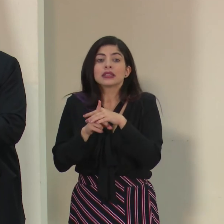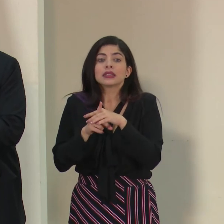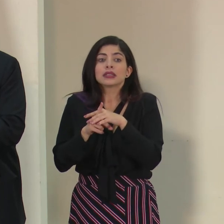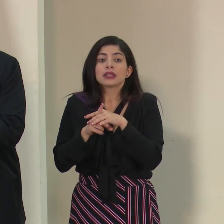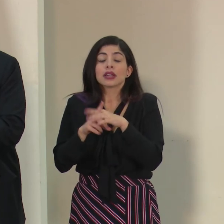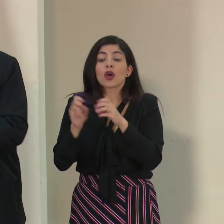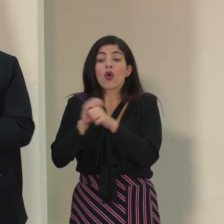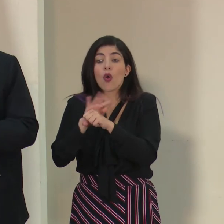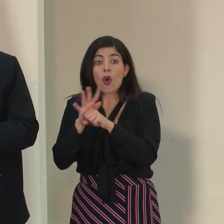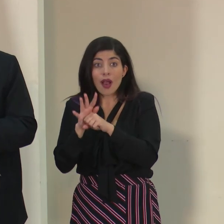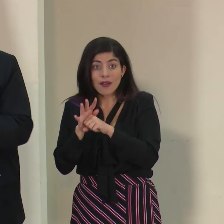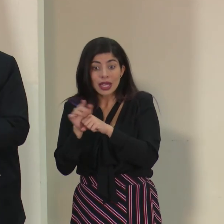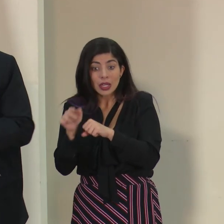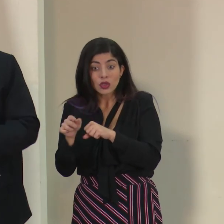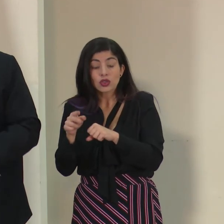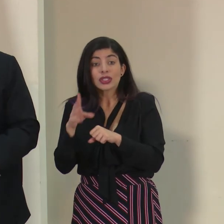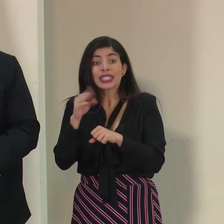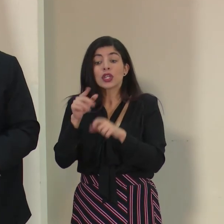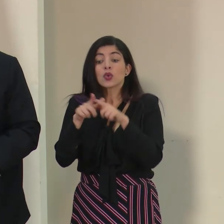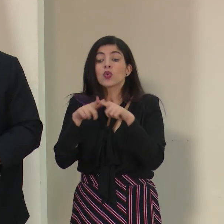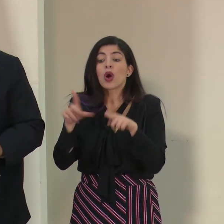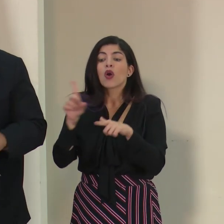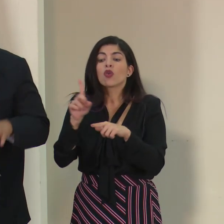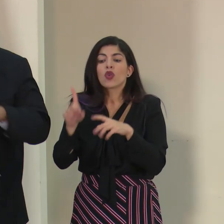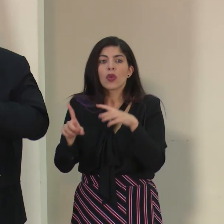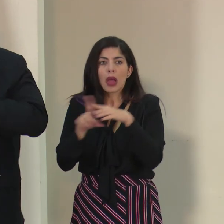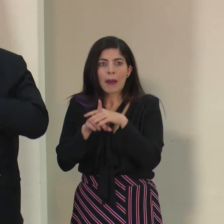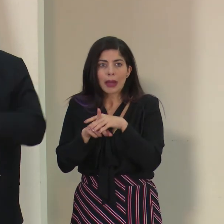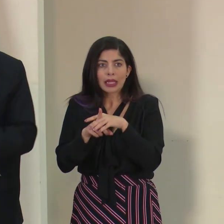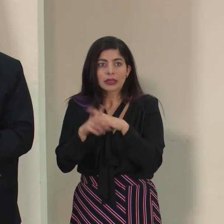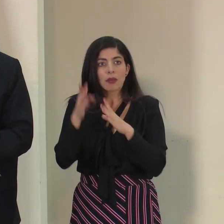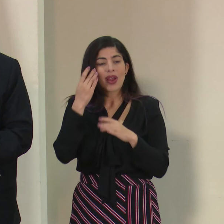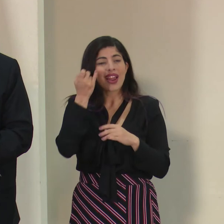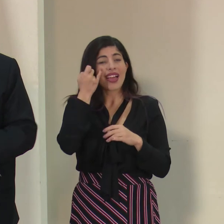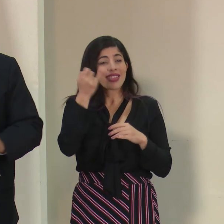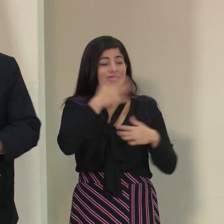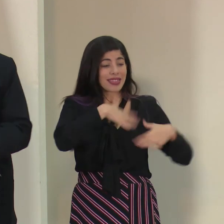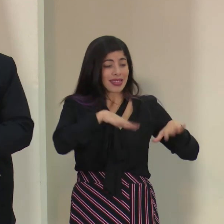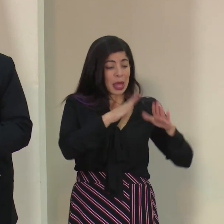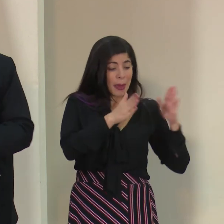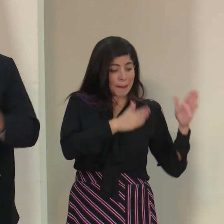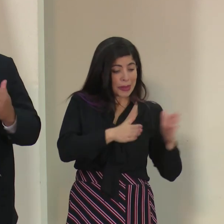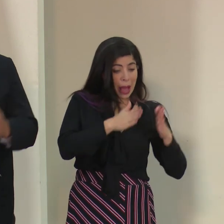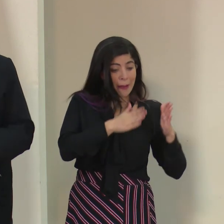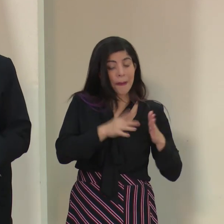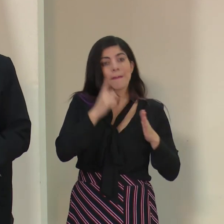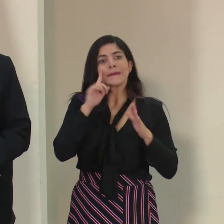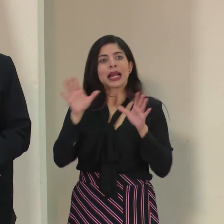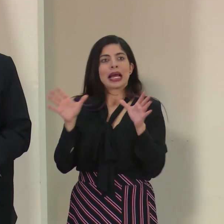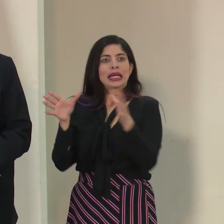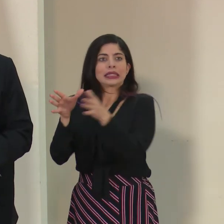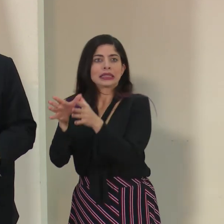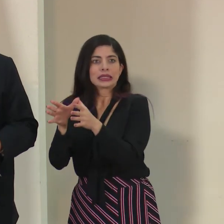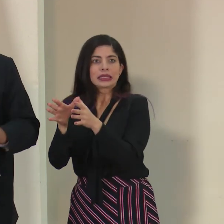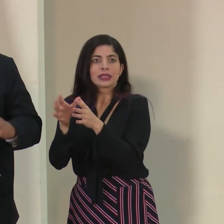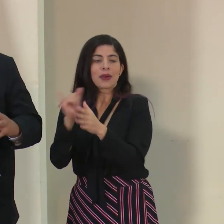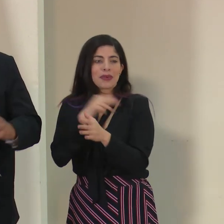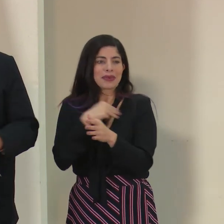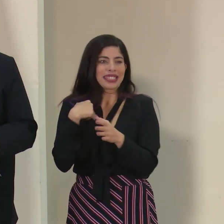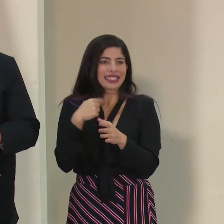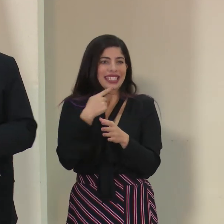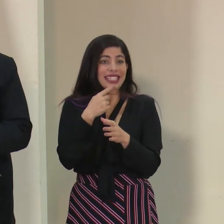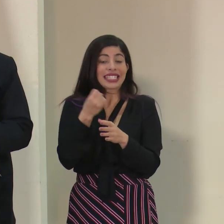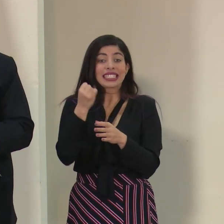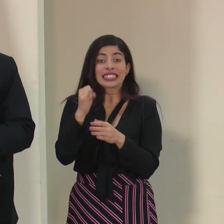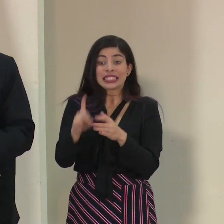perdón, el coronavirus y en el sitio que se presente. Porque la idea de todo esto que estamos haciendo es contener, como decía el señor ministro,